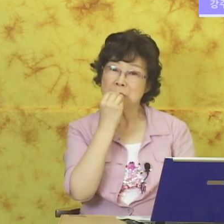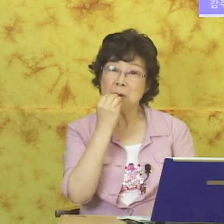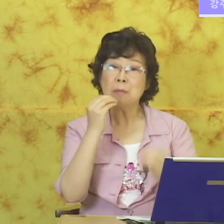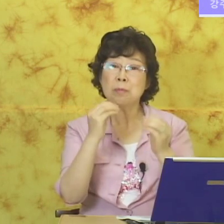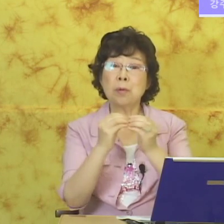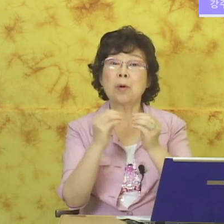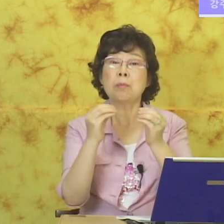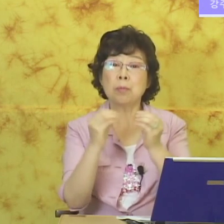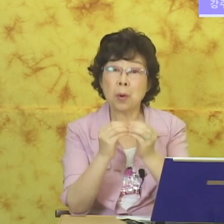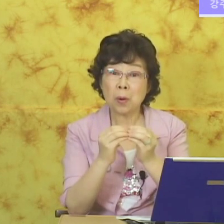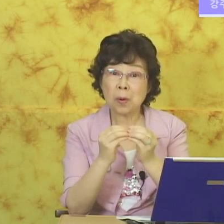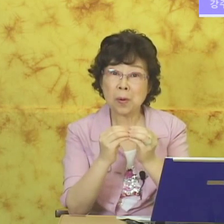뽀뽀.